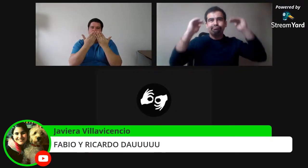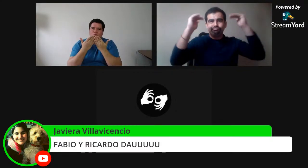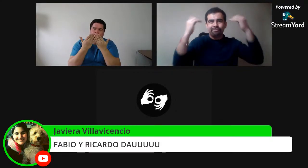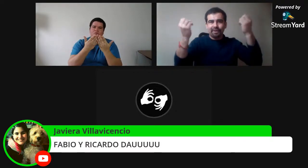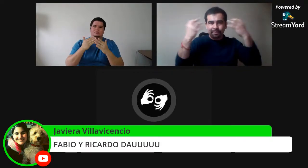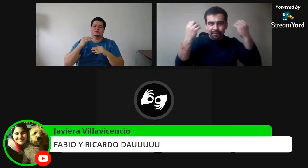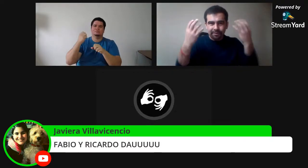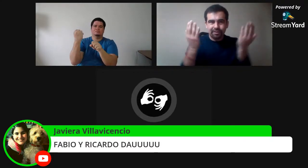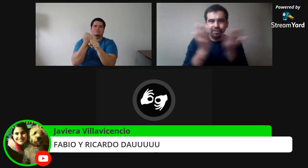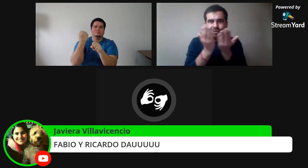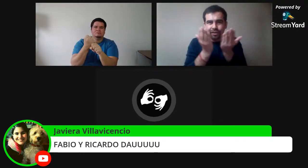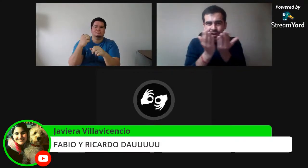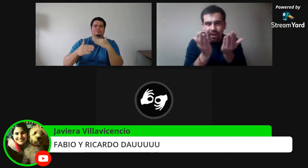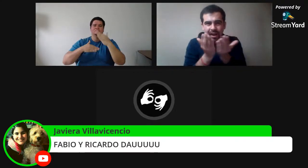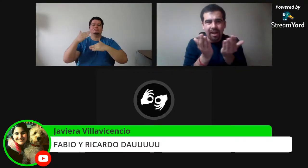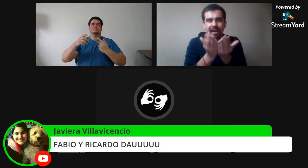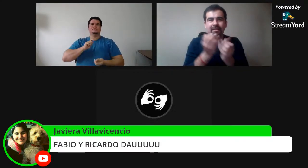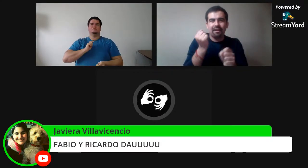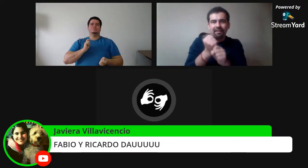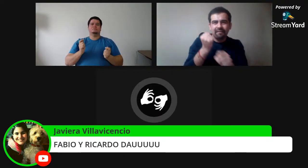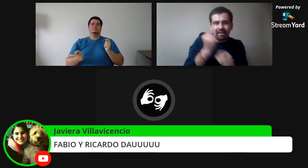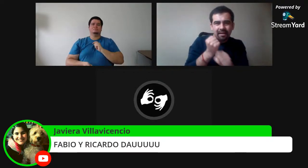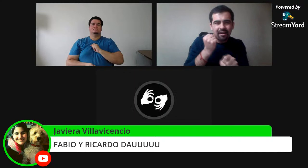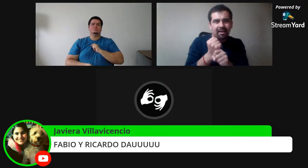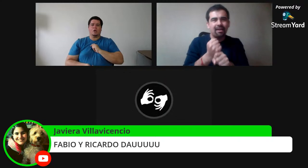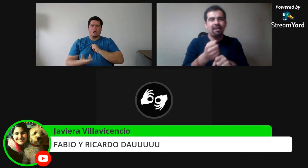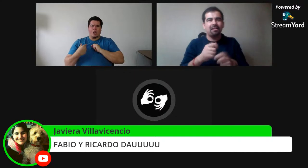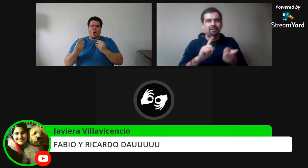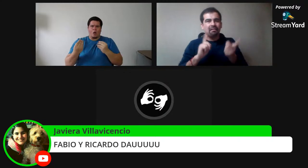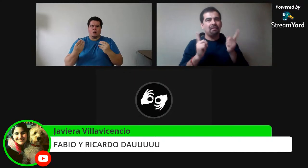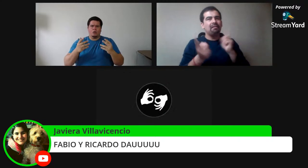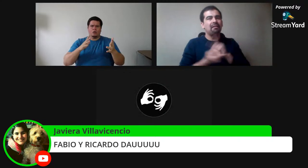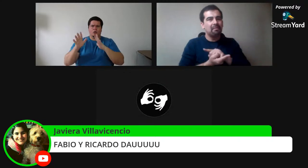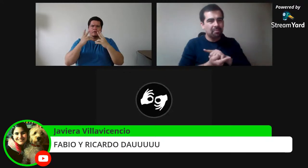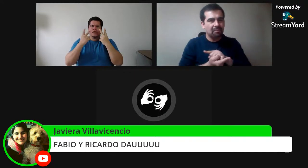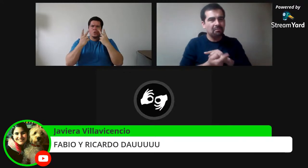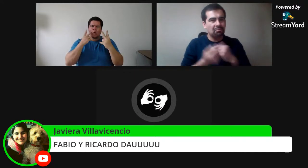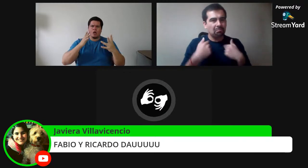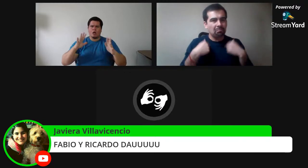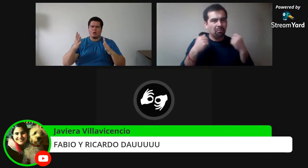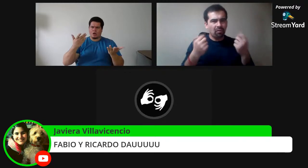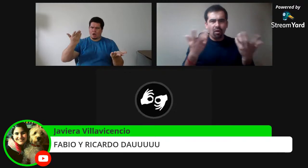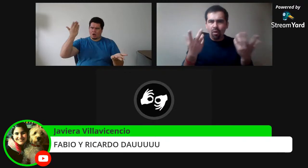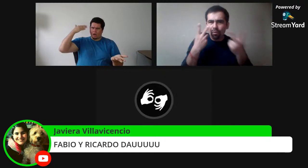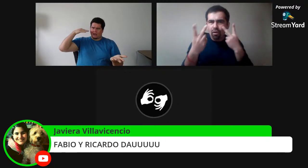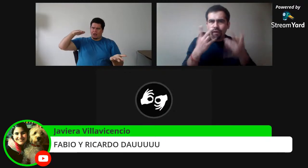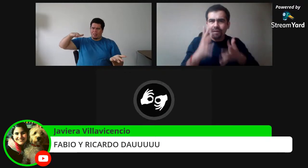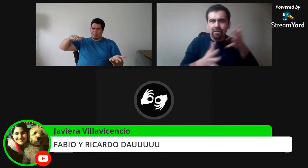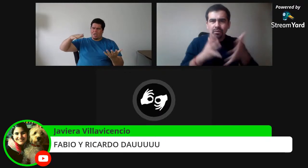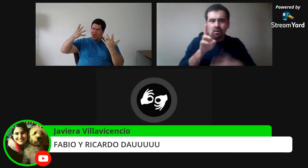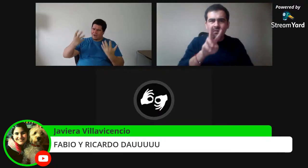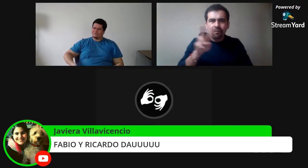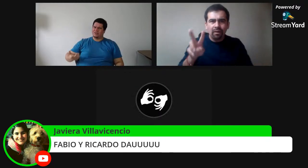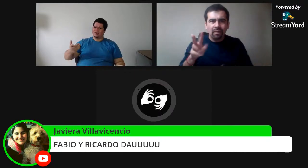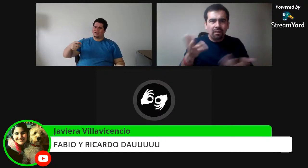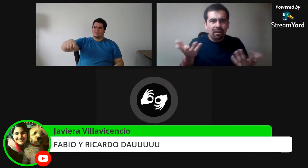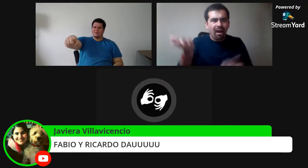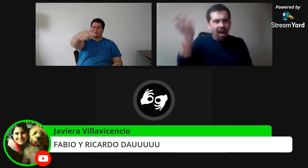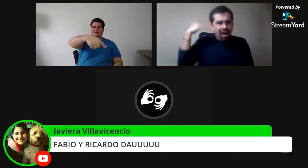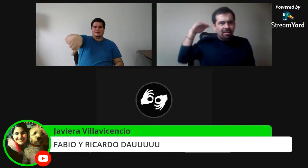De esta forma, a medida que vayan educándose y siendo más grandes, ellos pueden seguir trabajando y poder cambiar esto.